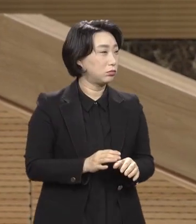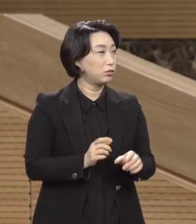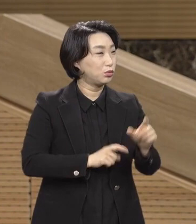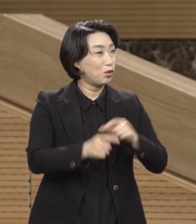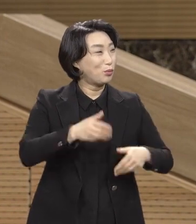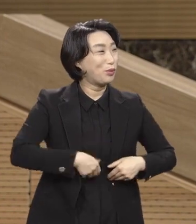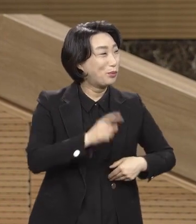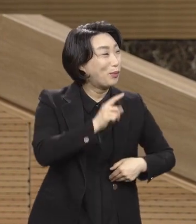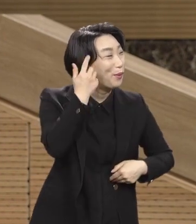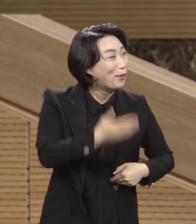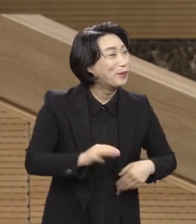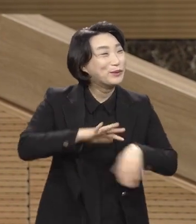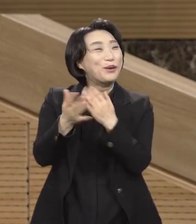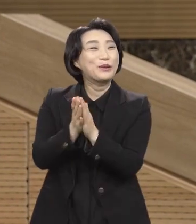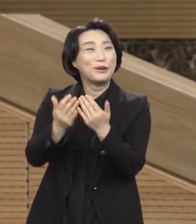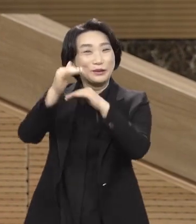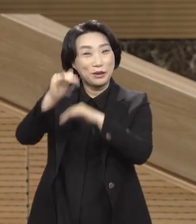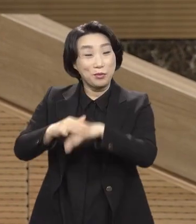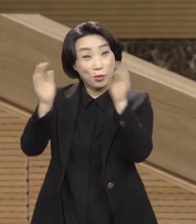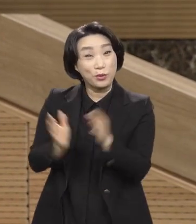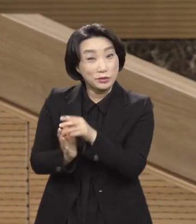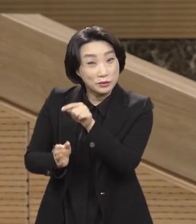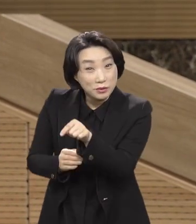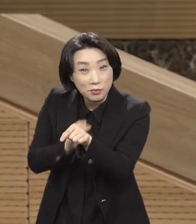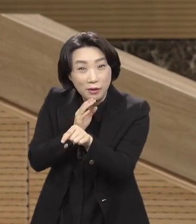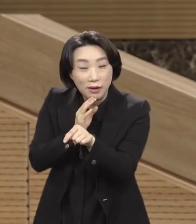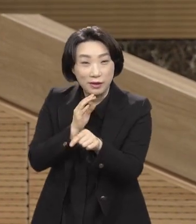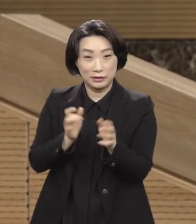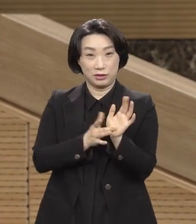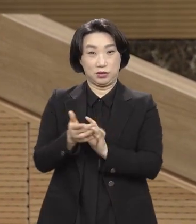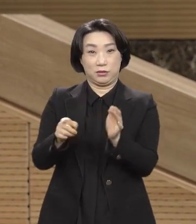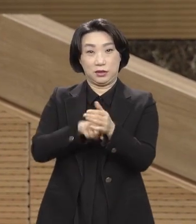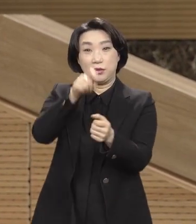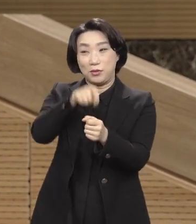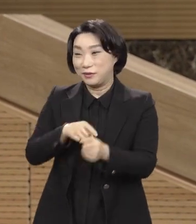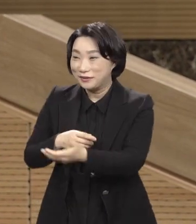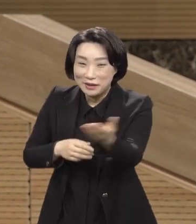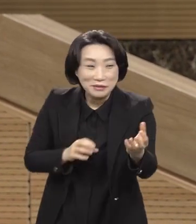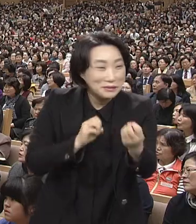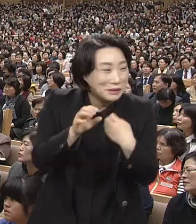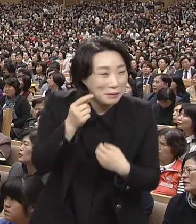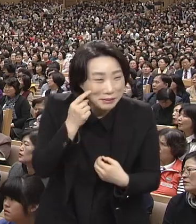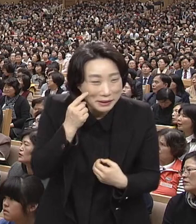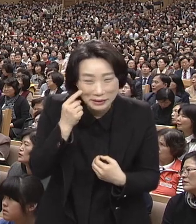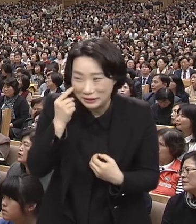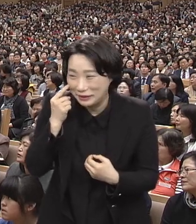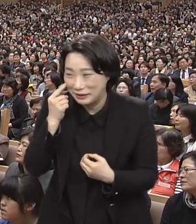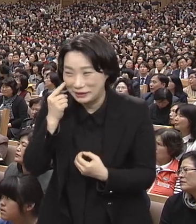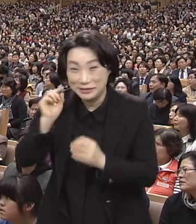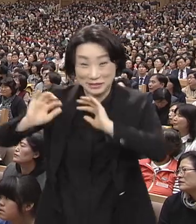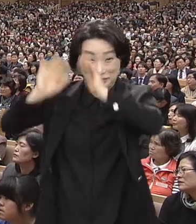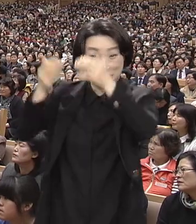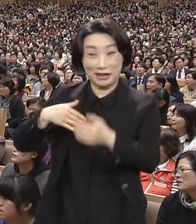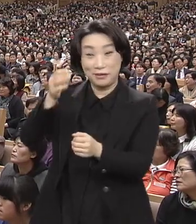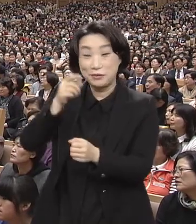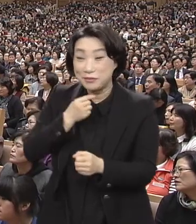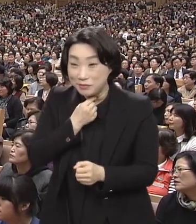아멘 우리 예수 믿는 목적이 뭐요 시작 아멘 천국 가려면 뭘